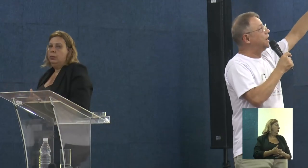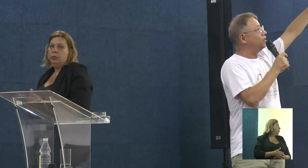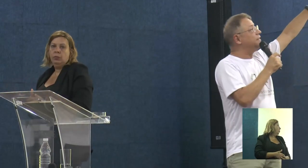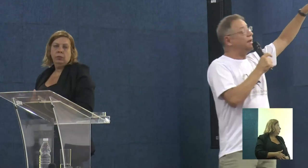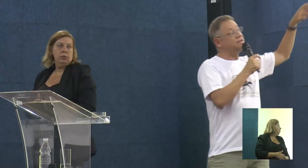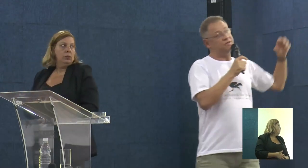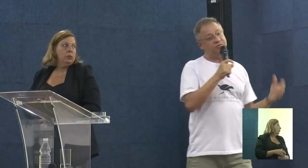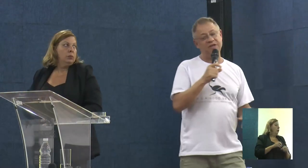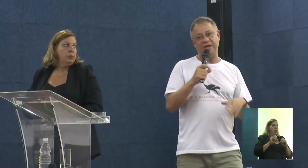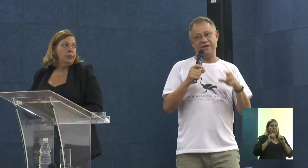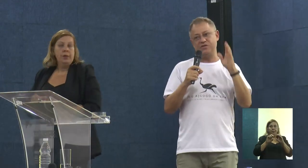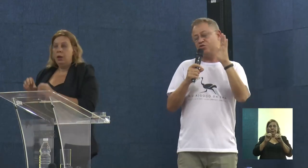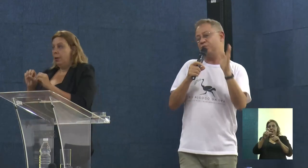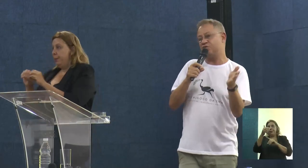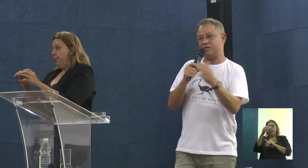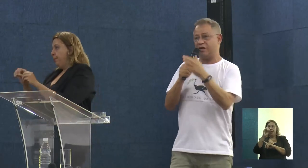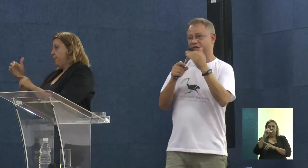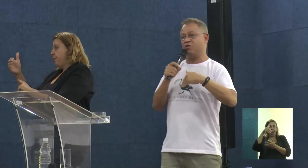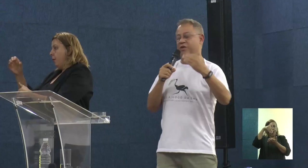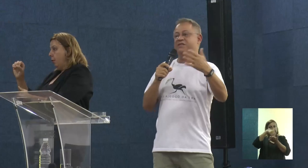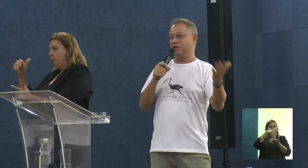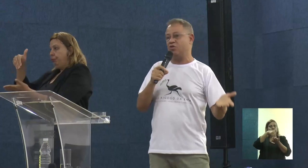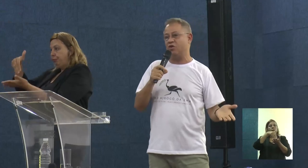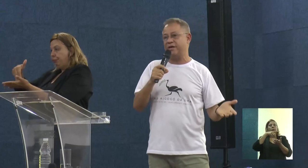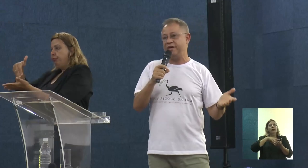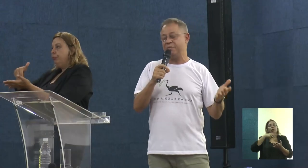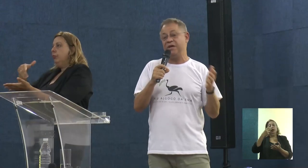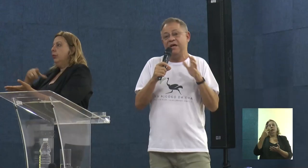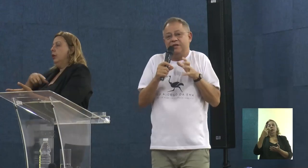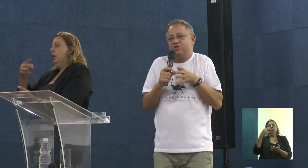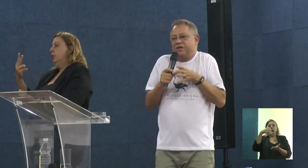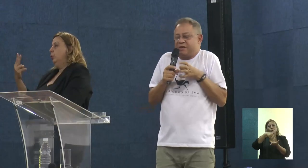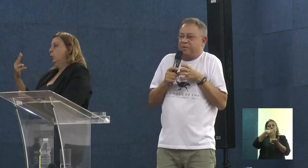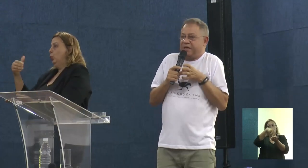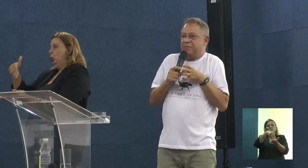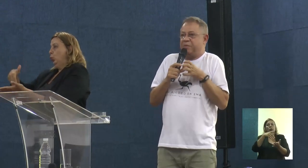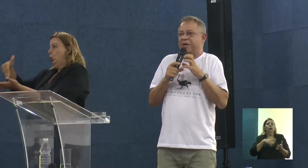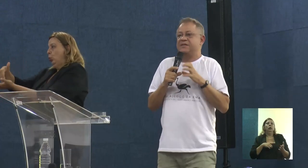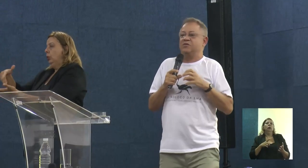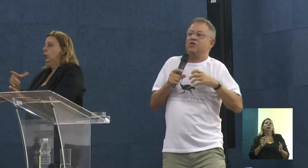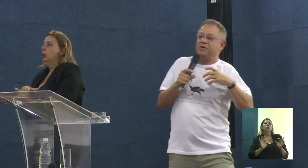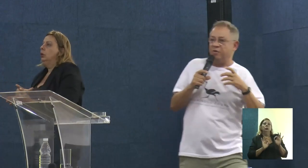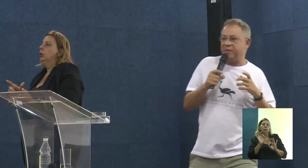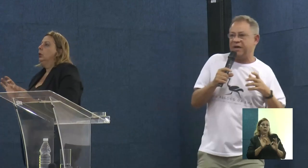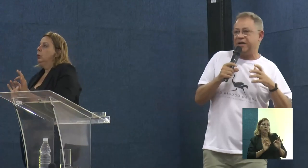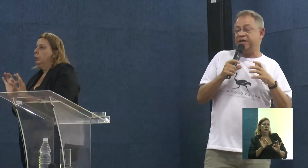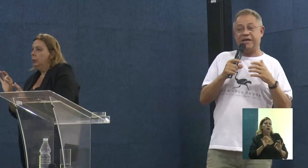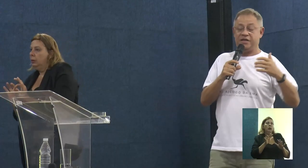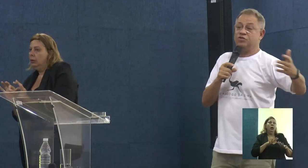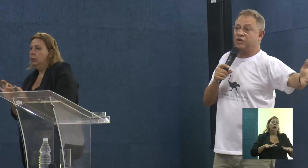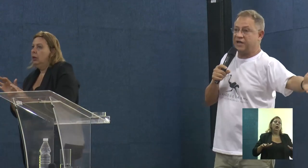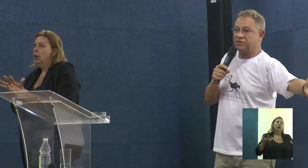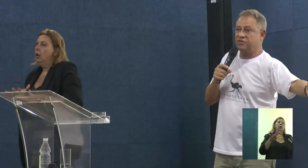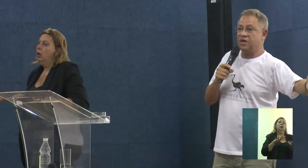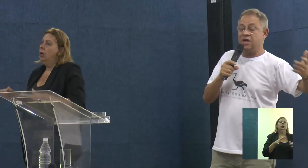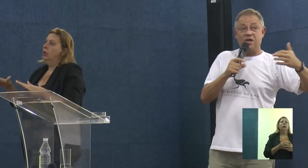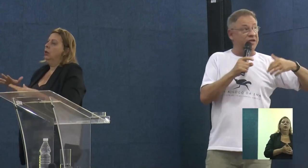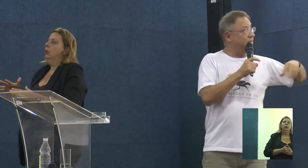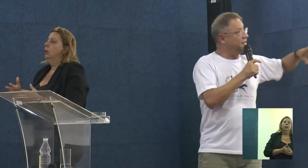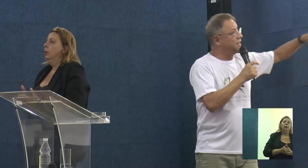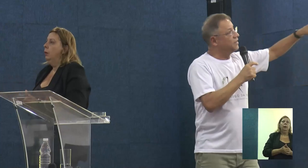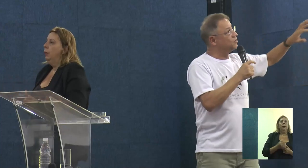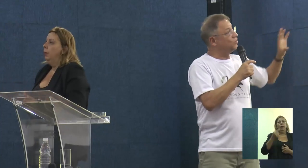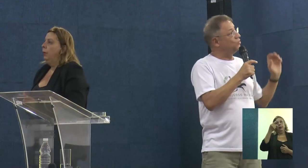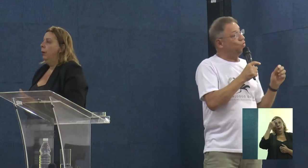A gente, na aula 10, enfim, as últimas duas aulas eram Conhecendo o Gogó da Ema, então dessa pequena preparação agora vamos para a área, que era ali do lado,